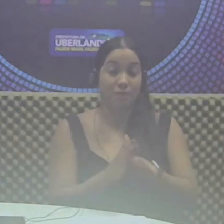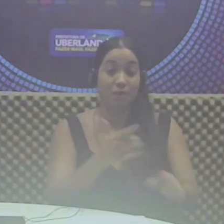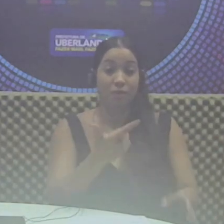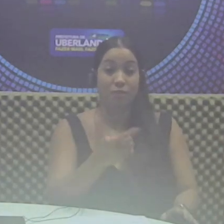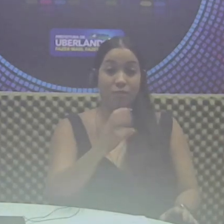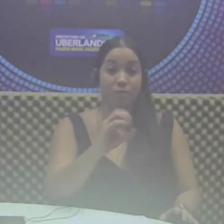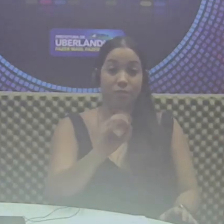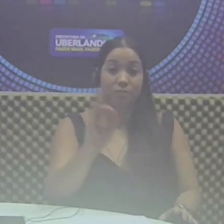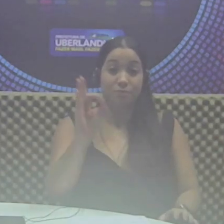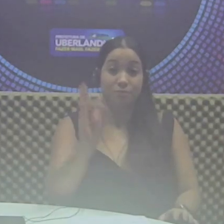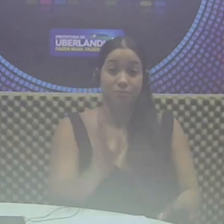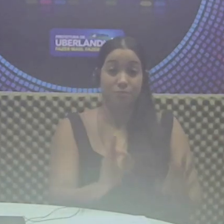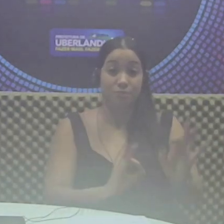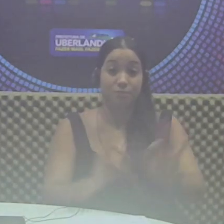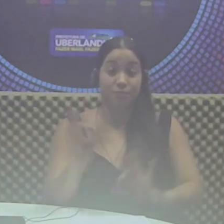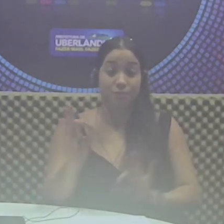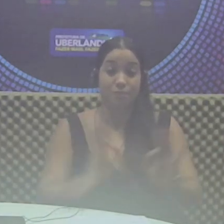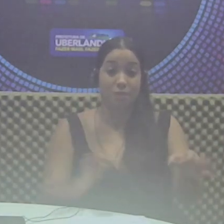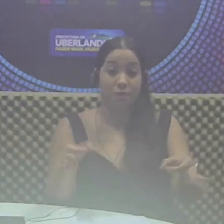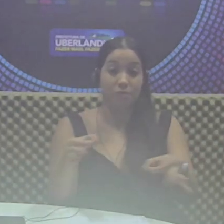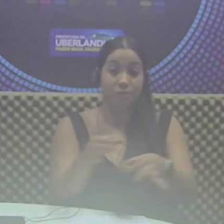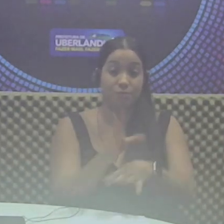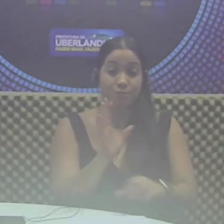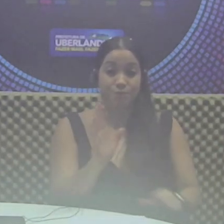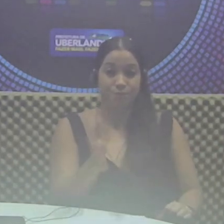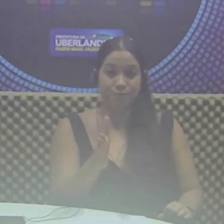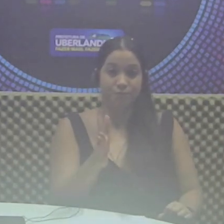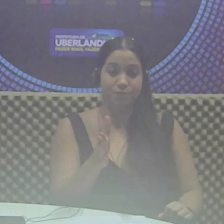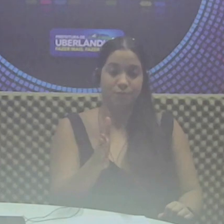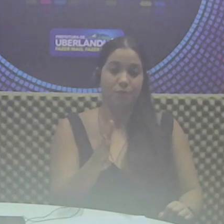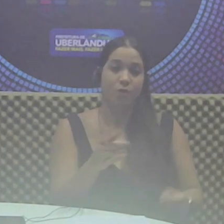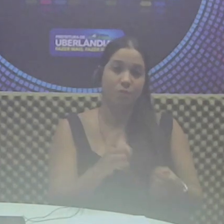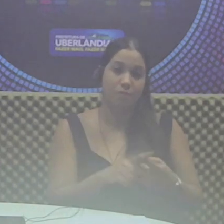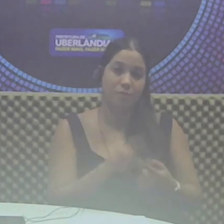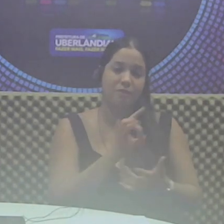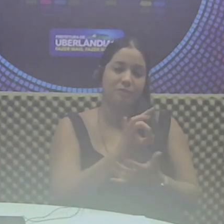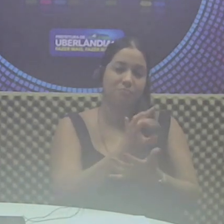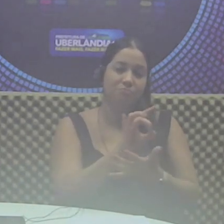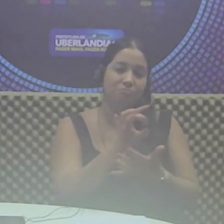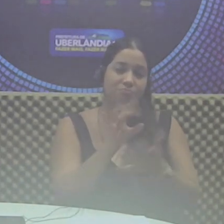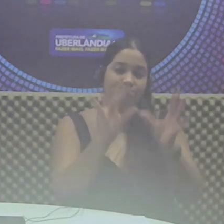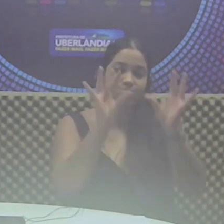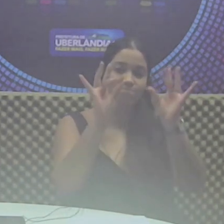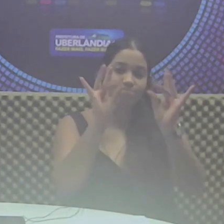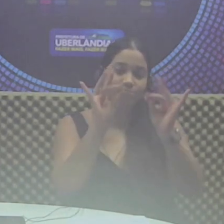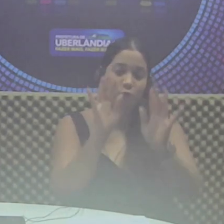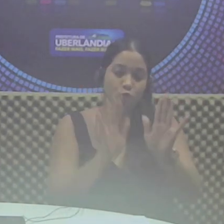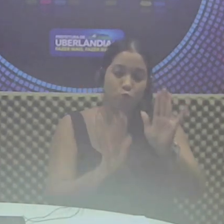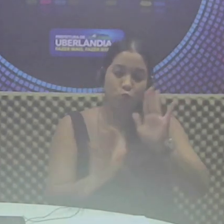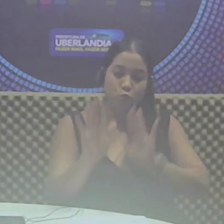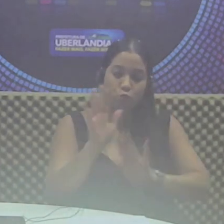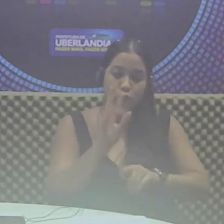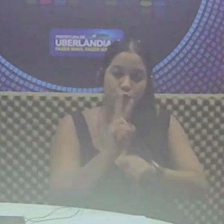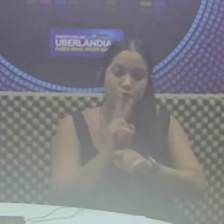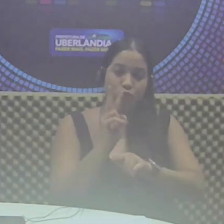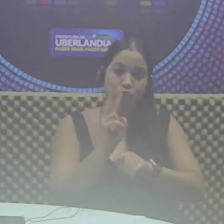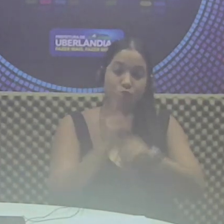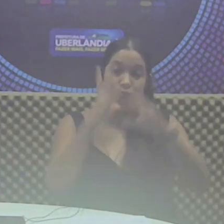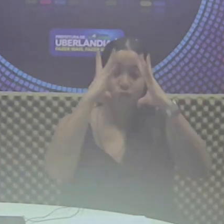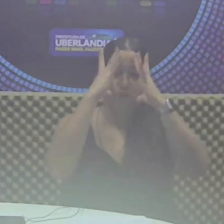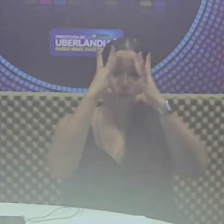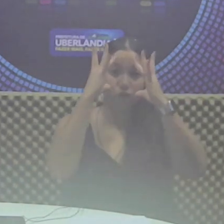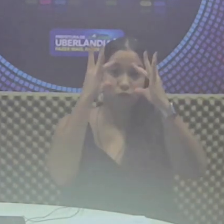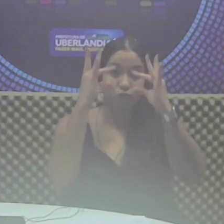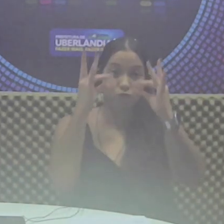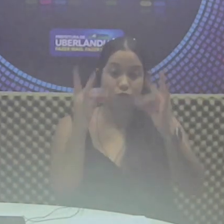% do projeto foi concluído, uma vez que cada detalhe precisa de um cuidado e uma atenção maiores do